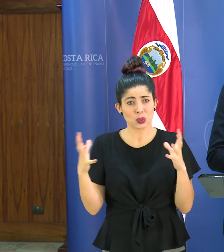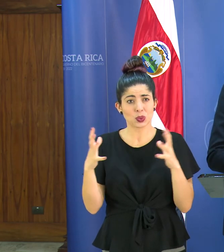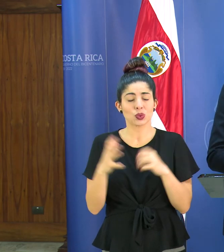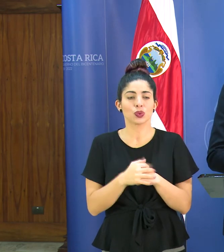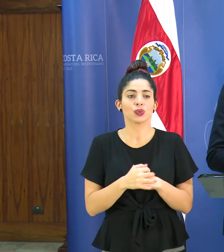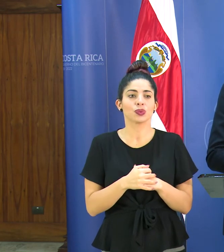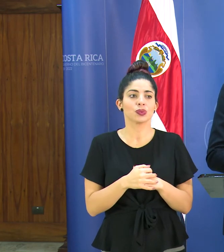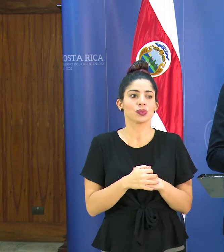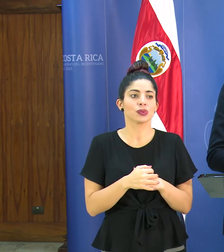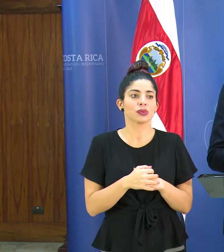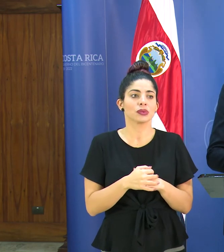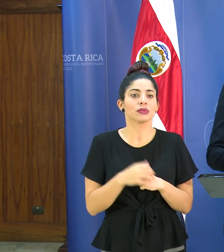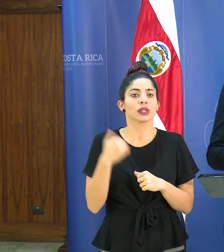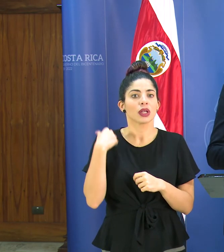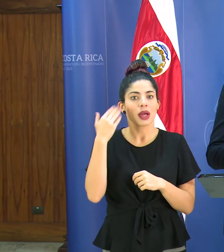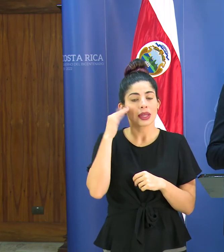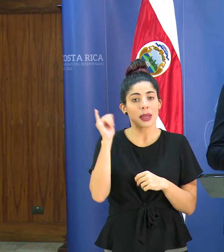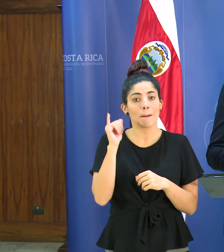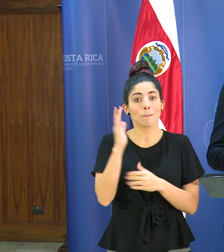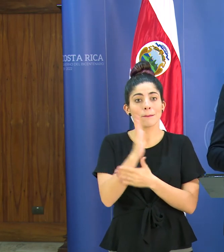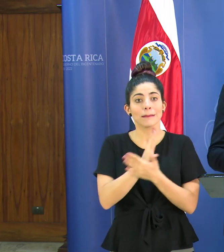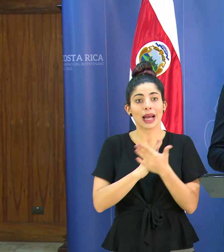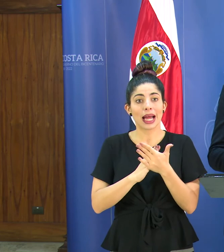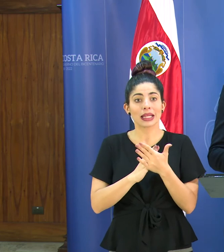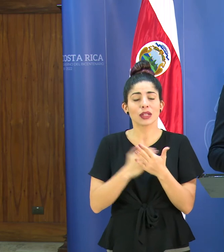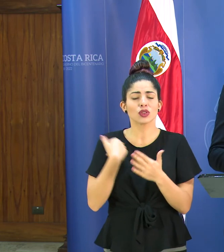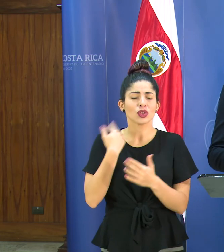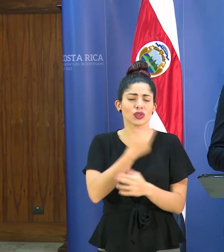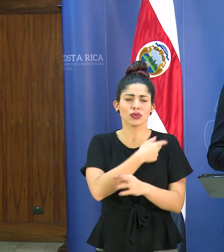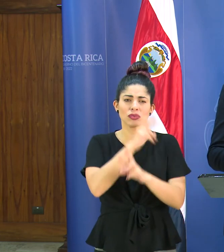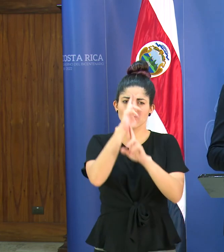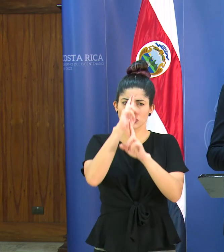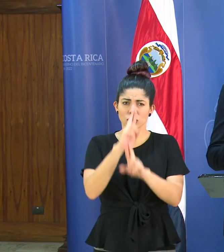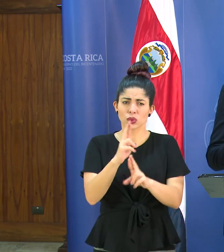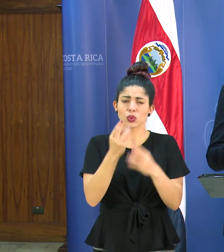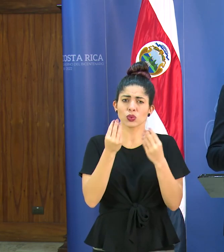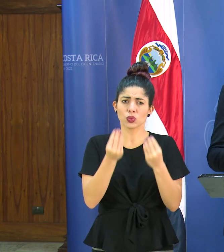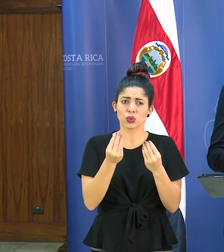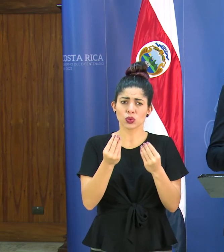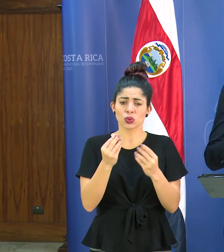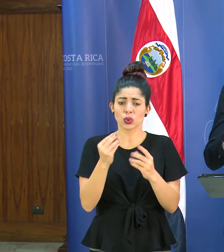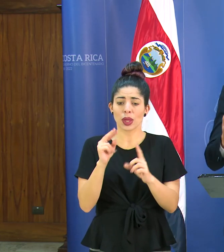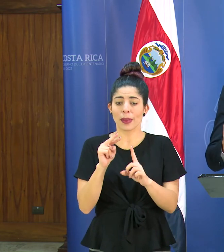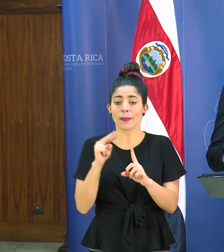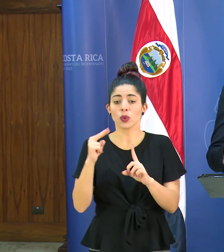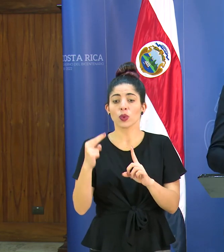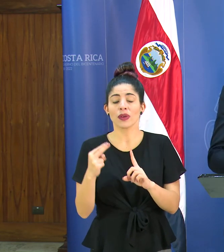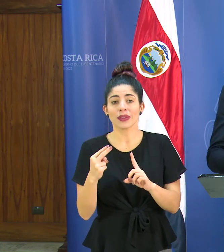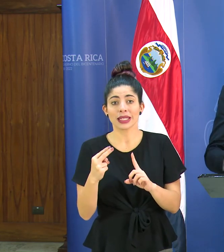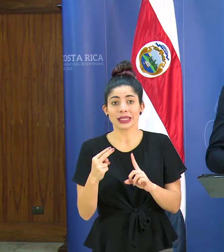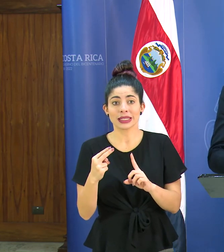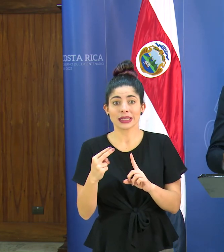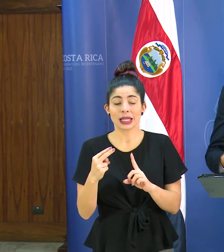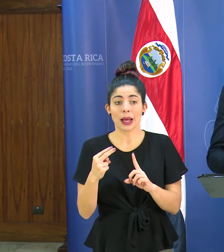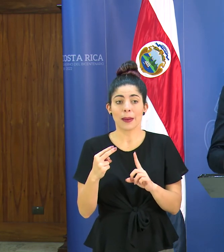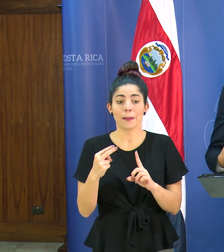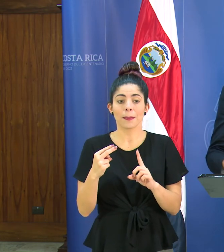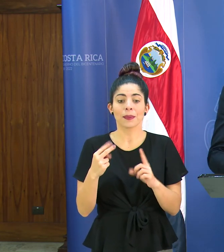elevada y sabemos que también la parte aquí respetamos mucho que desde el punto de vista de la